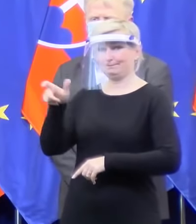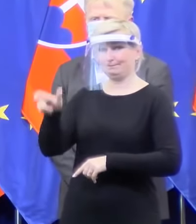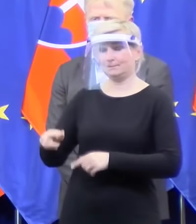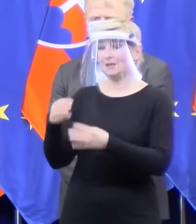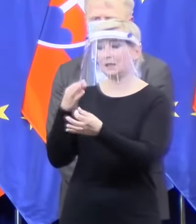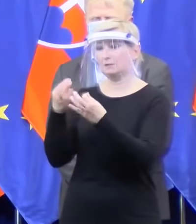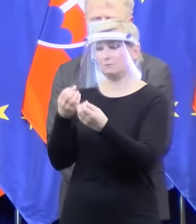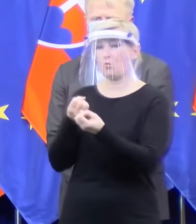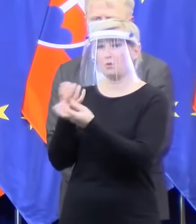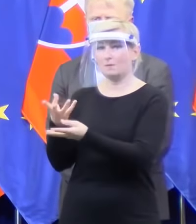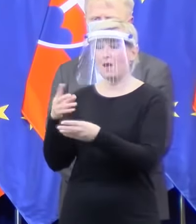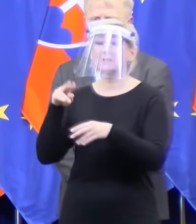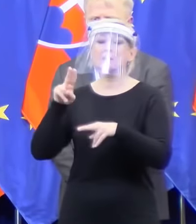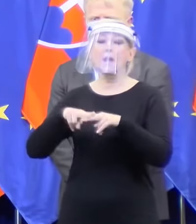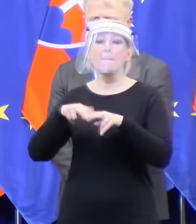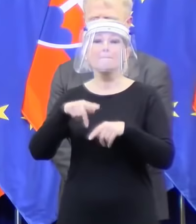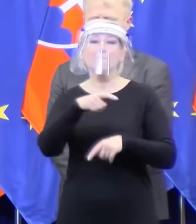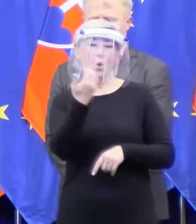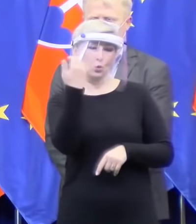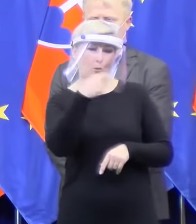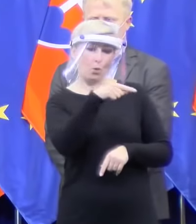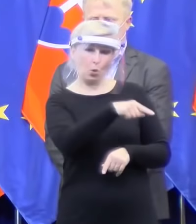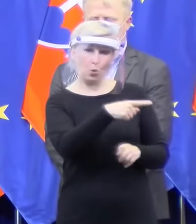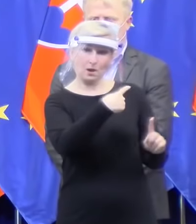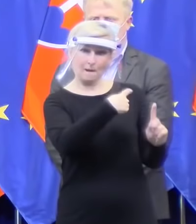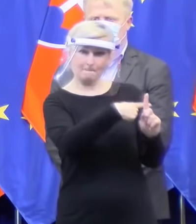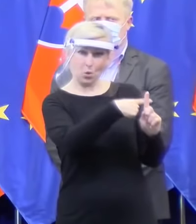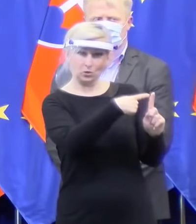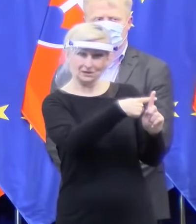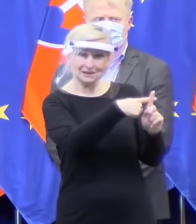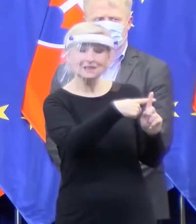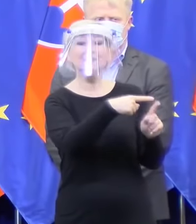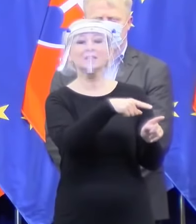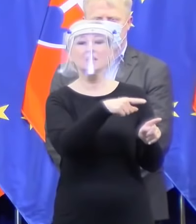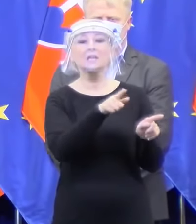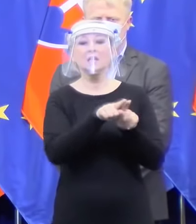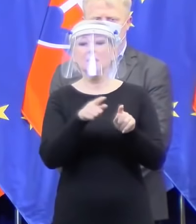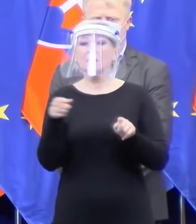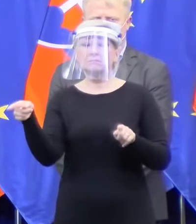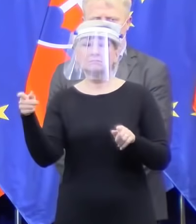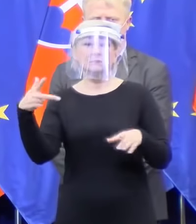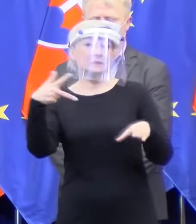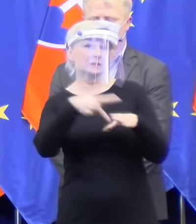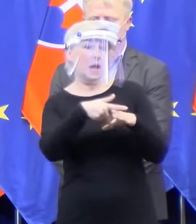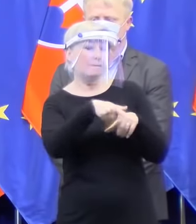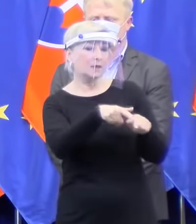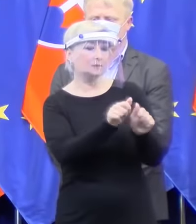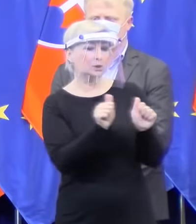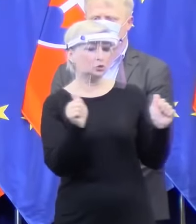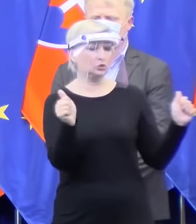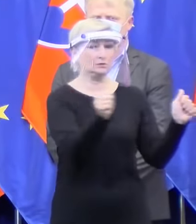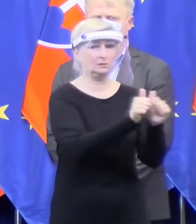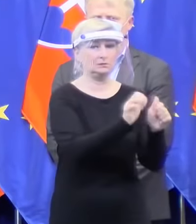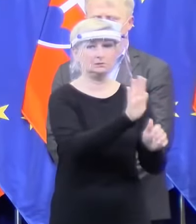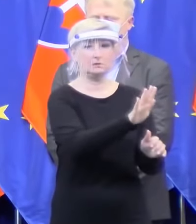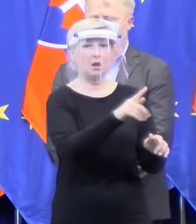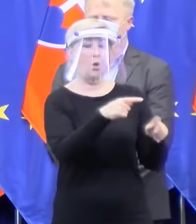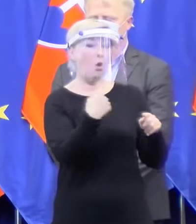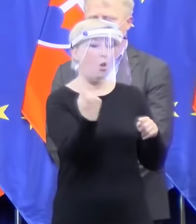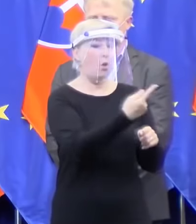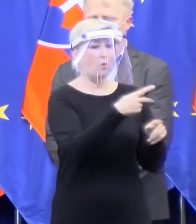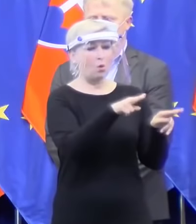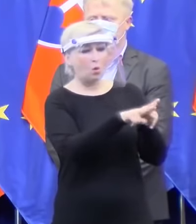následné aj vyšetrovanie ľudí, ktorí sú z okolia tohto pacienta. Vzhľadom na to, že za chvíľku začína vláda, ja som